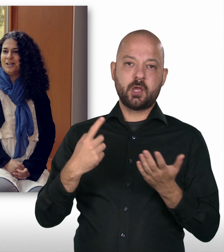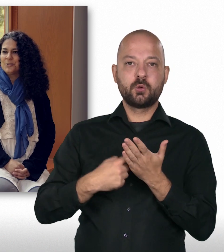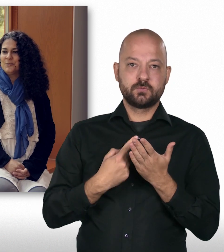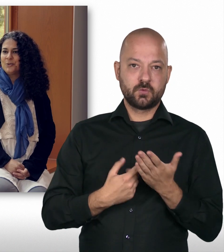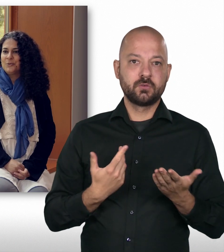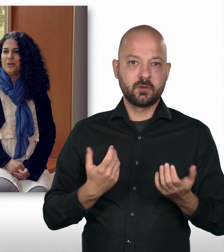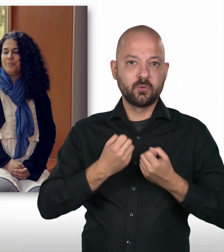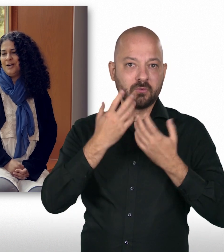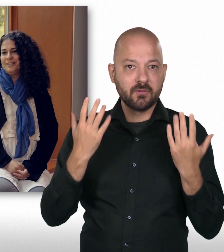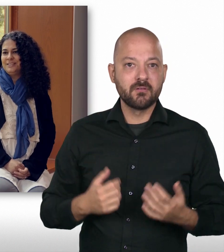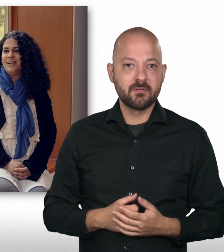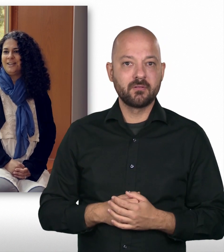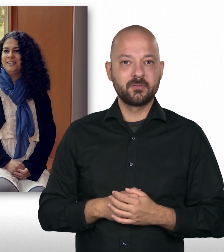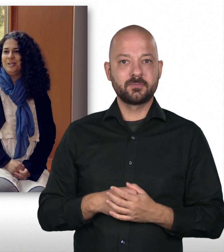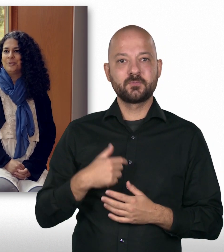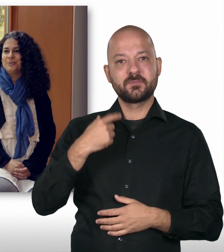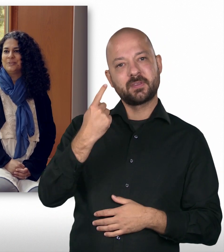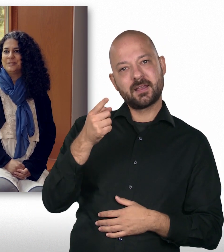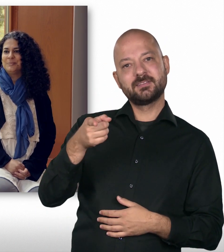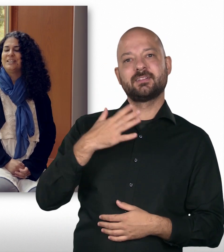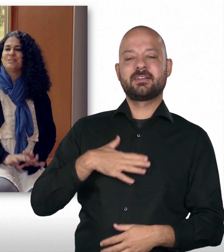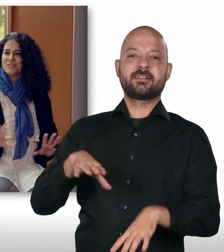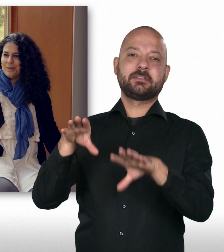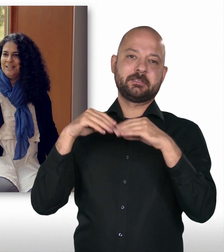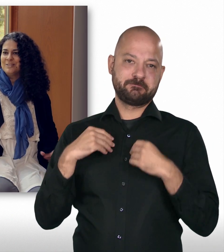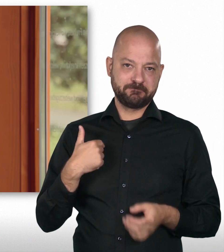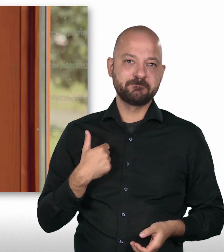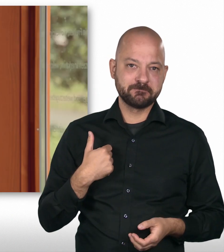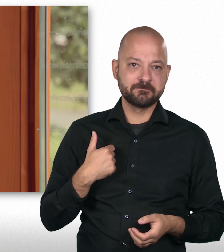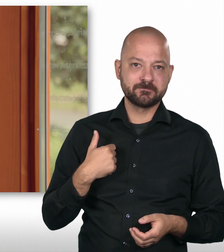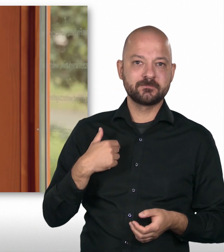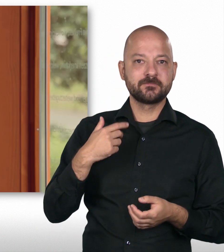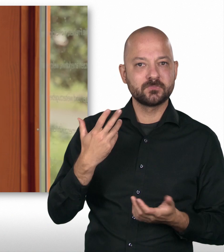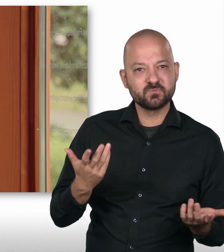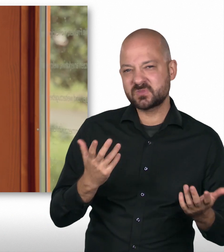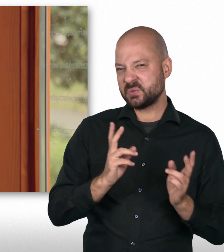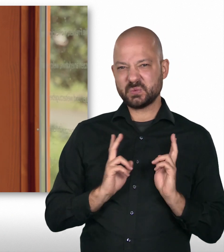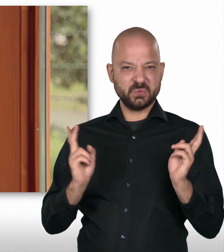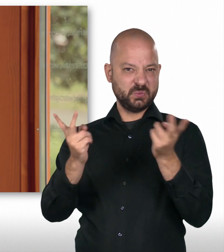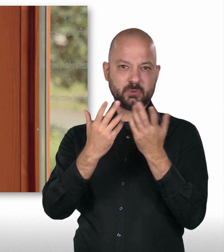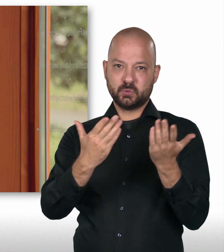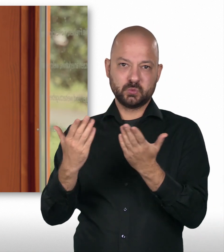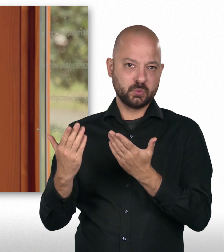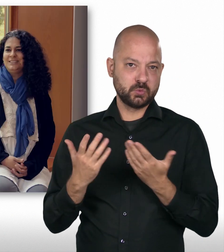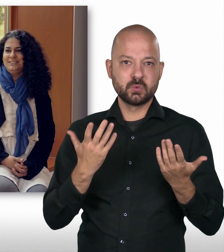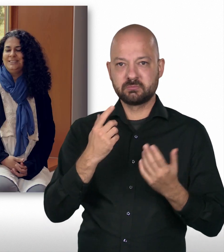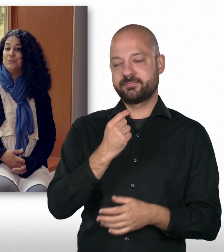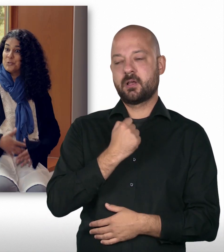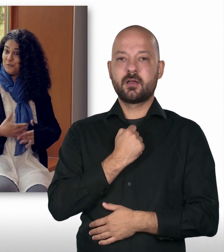Herausforderung, aber eine, die ich gerne annehme. Und da geht es uns aber allen so natürlich ein bisschen die Angst vor den Prüfungen und die große